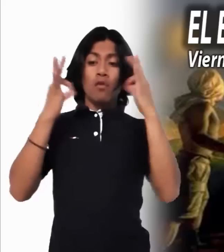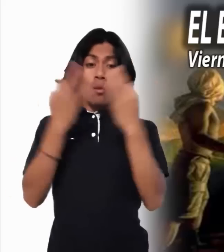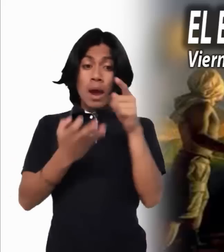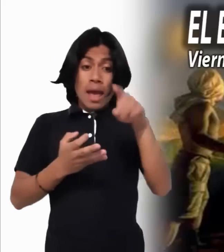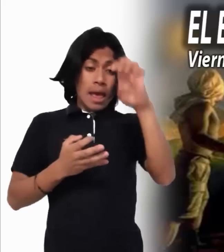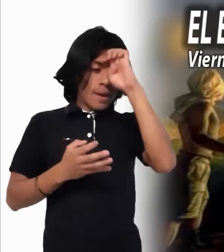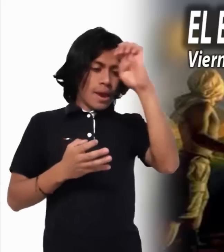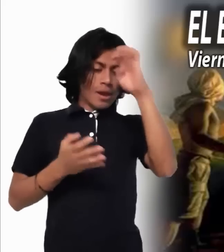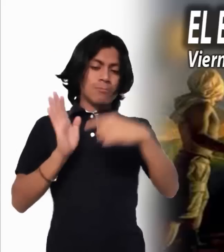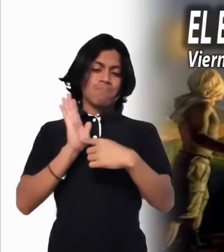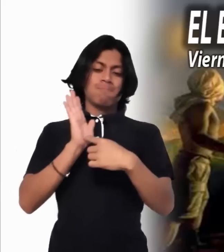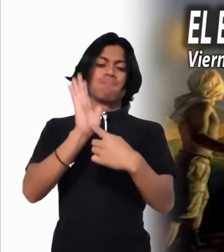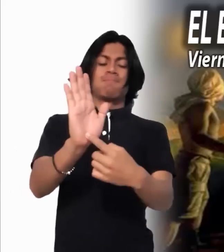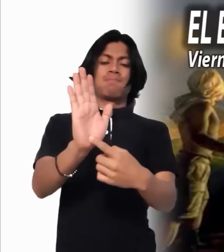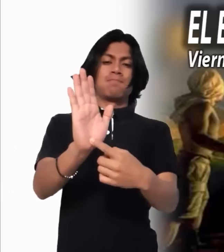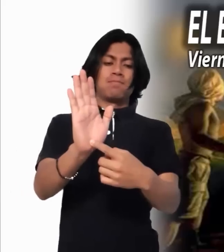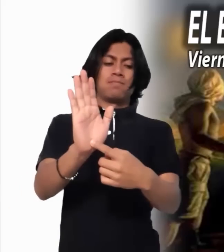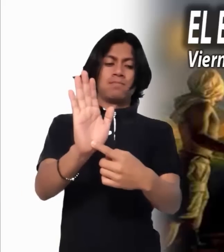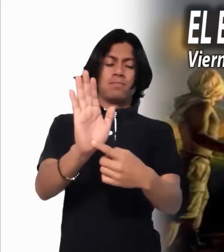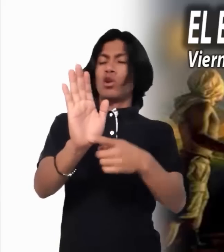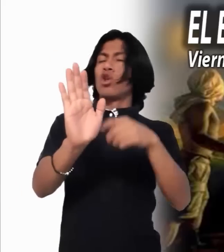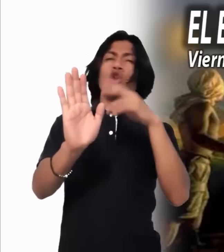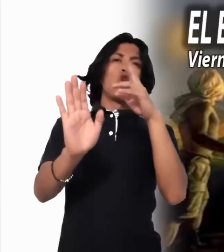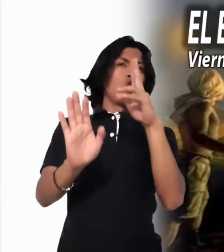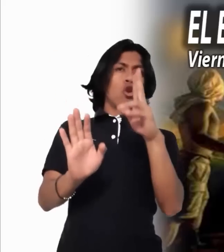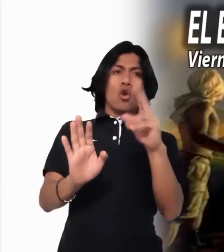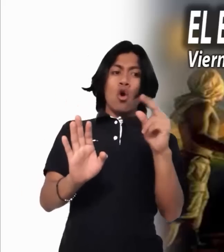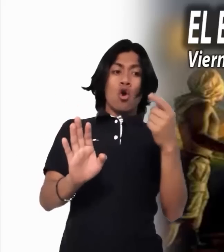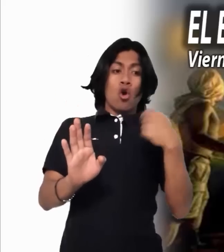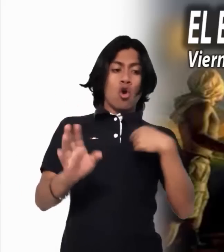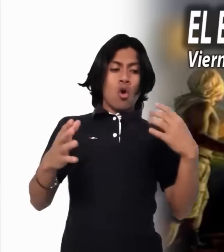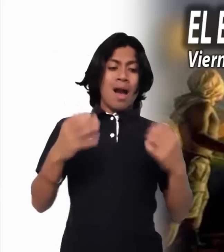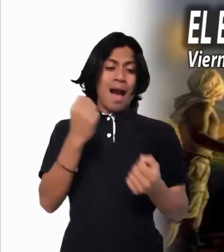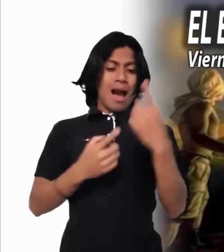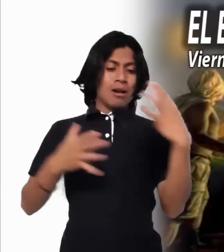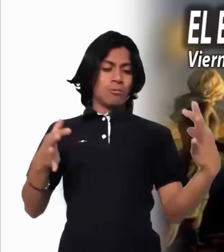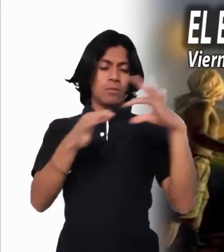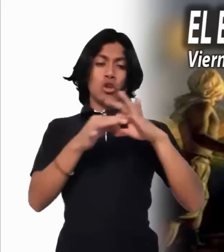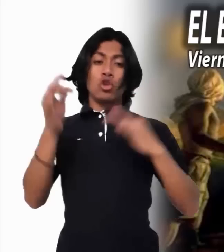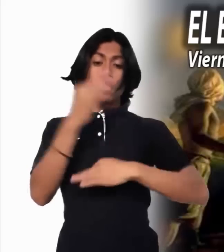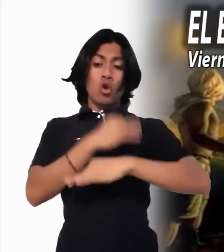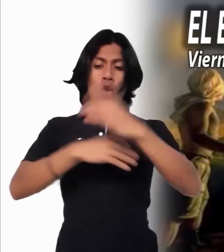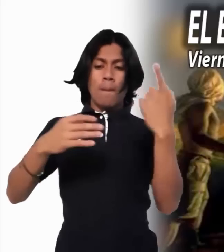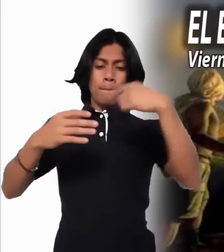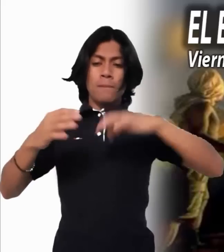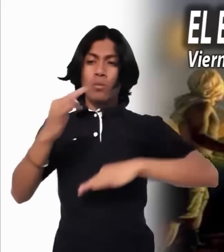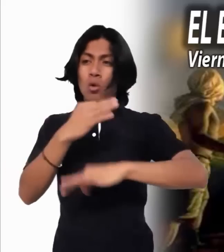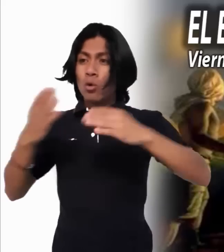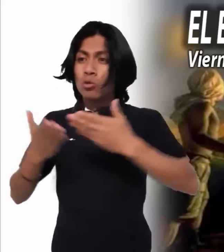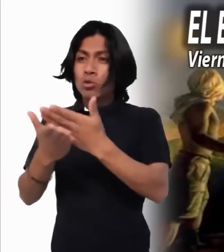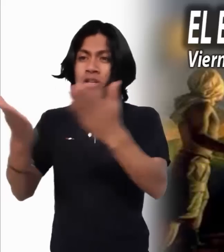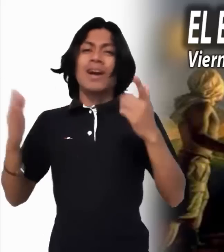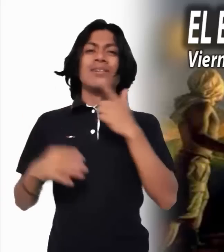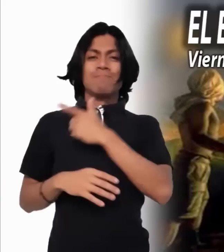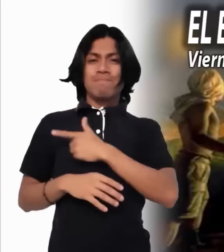me he hecho todo a todos para ganarlos a todos. Dice, se necesita